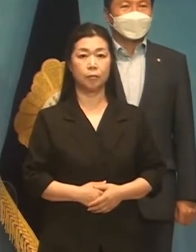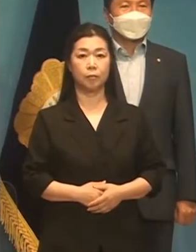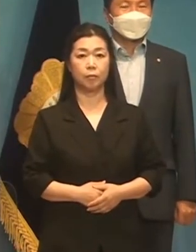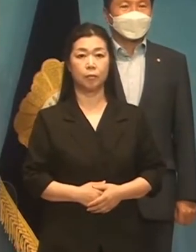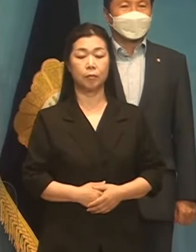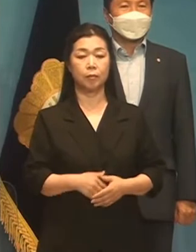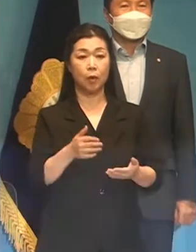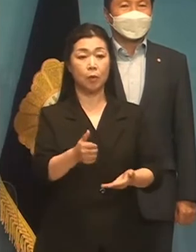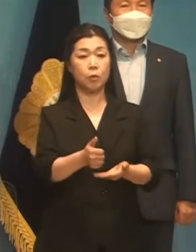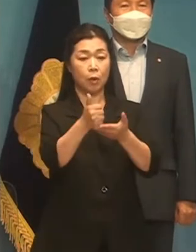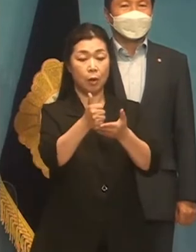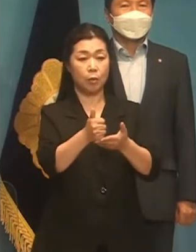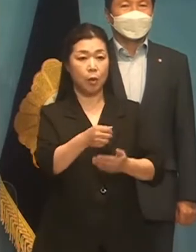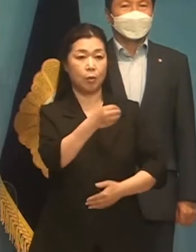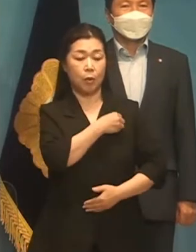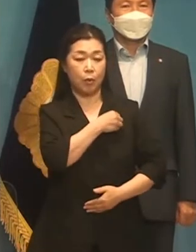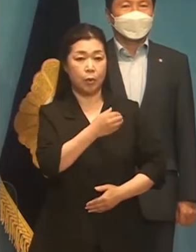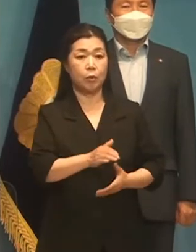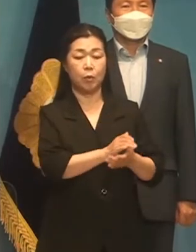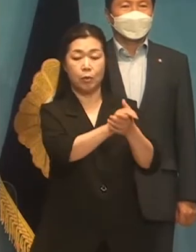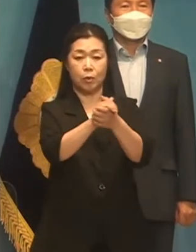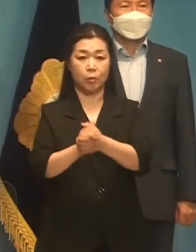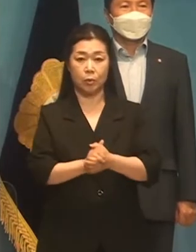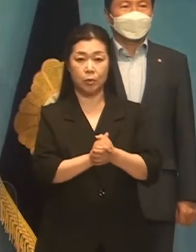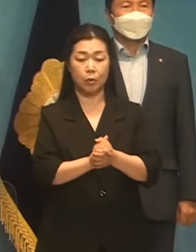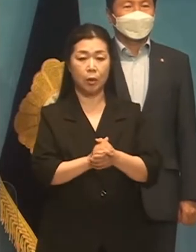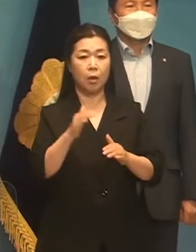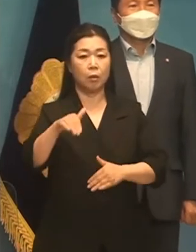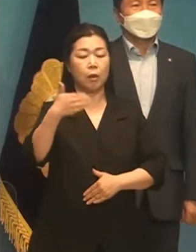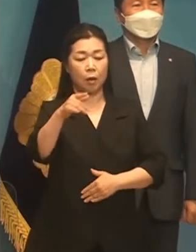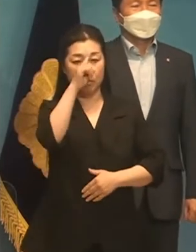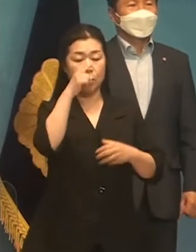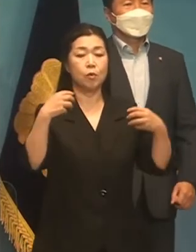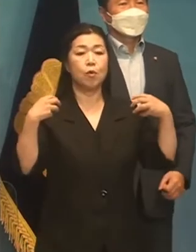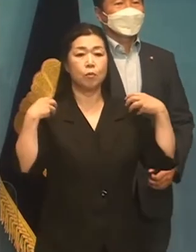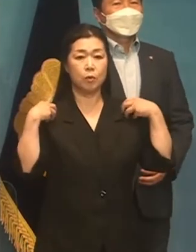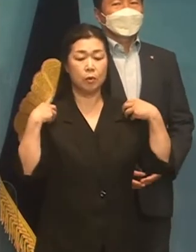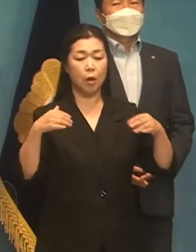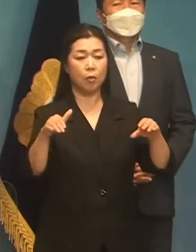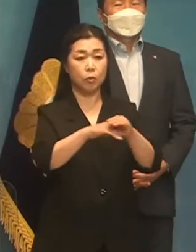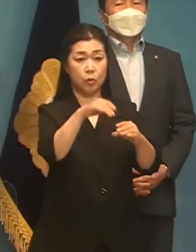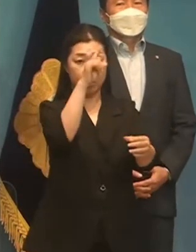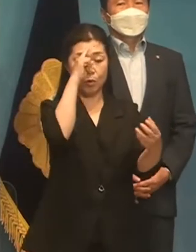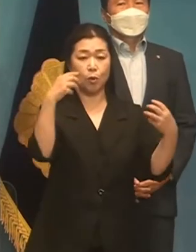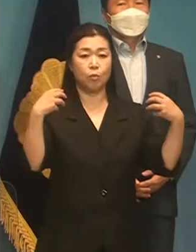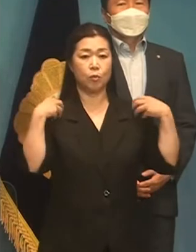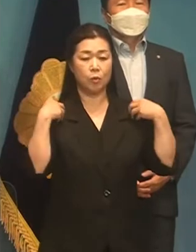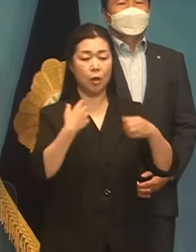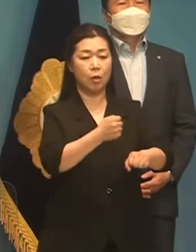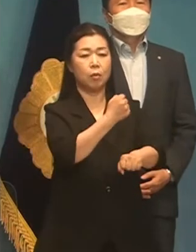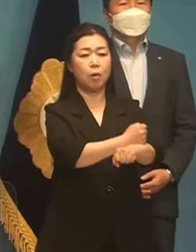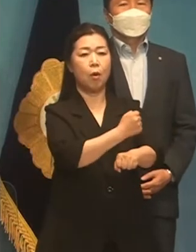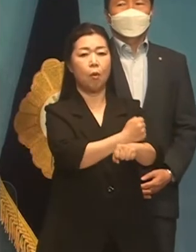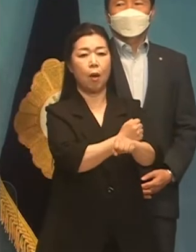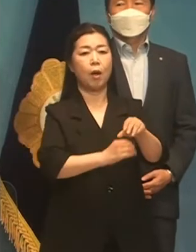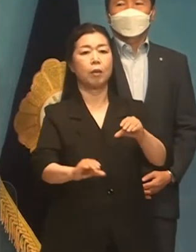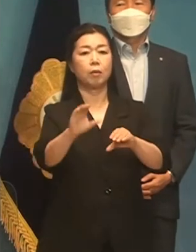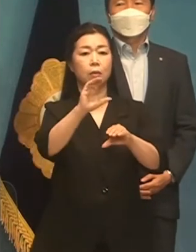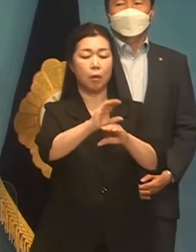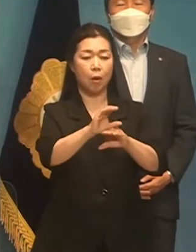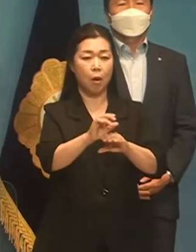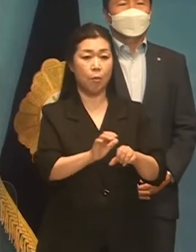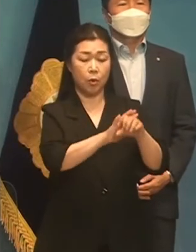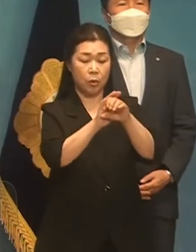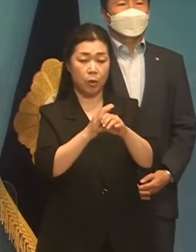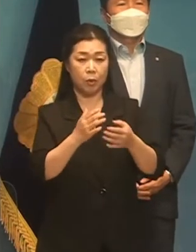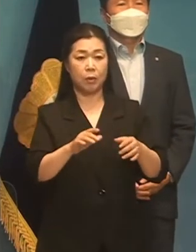존경하는 당한 공지 여러분, 다음 정부는 문재인 정부의 성과 위에 포스트